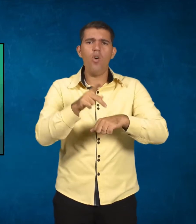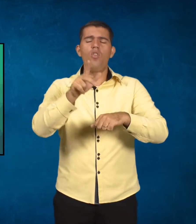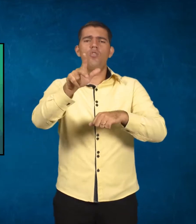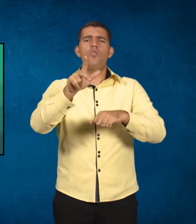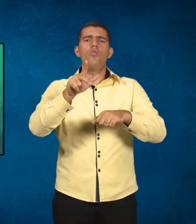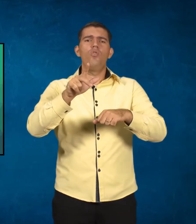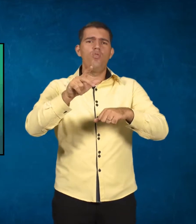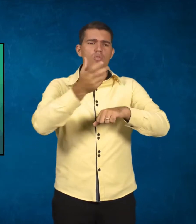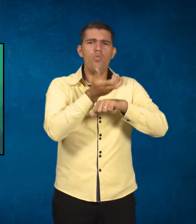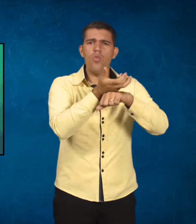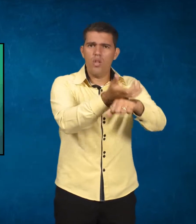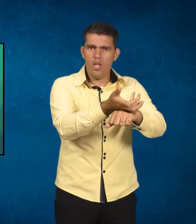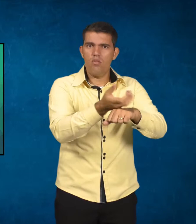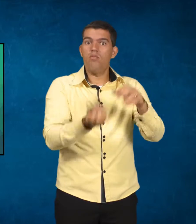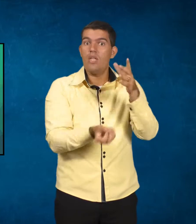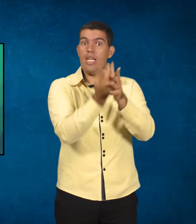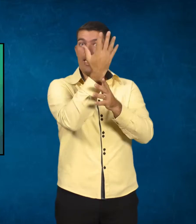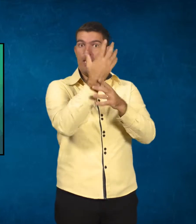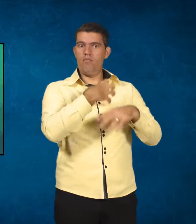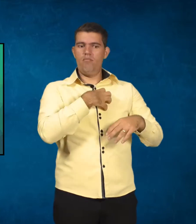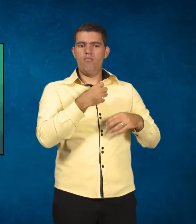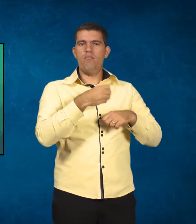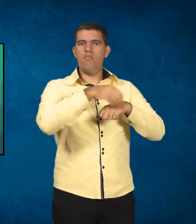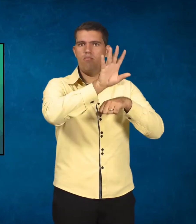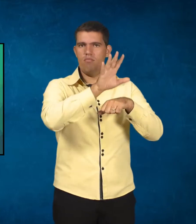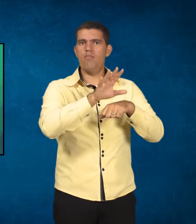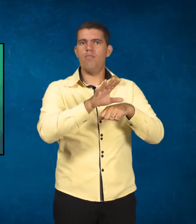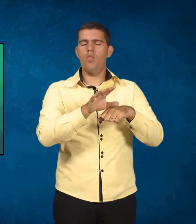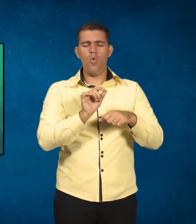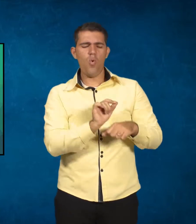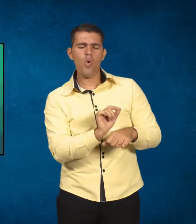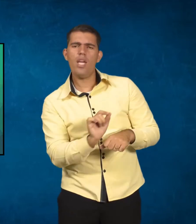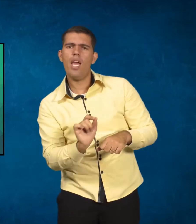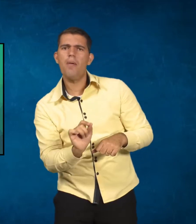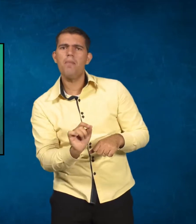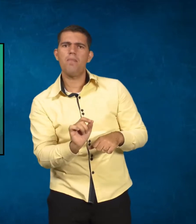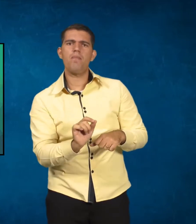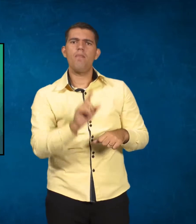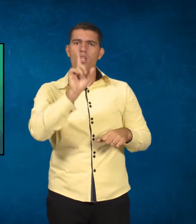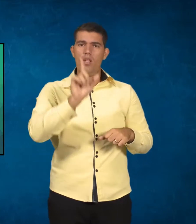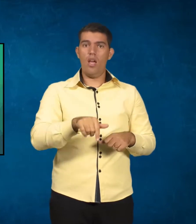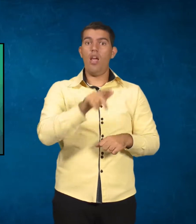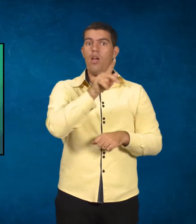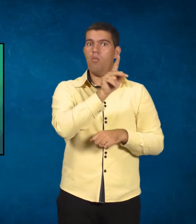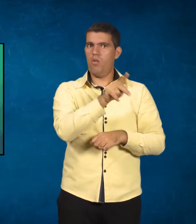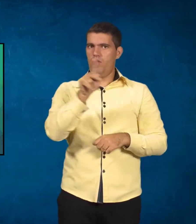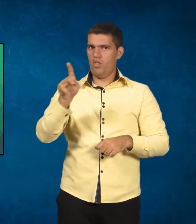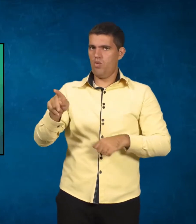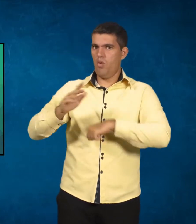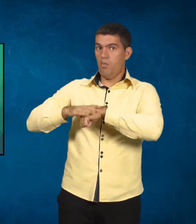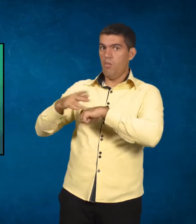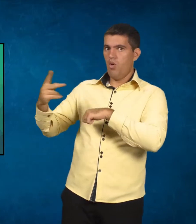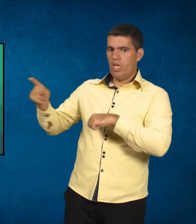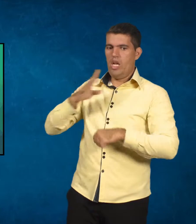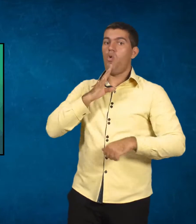expressão. O que o conhecimento pedagógico do conteúdo? É quando o professor, ele tem um conhecimento do conteúdo